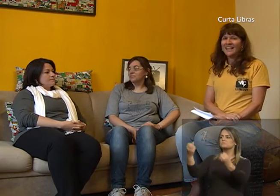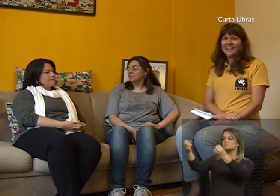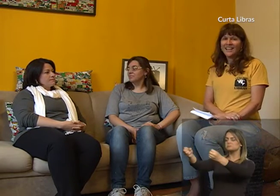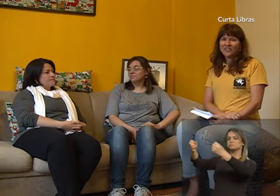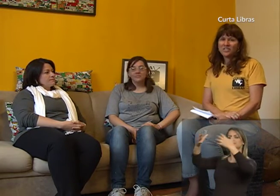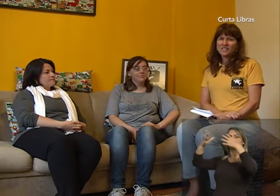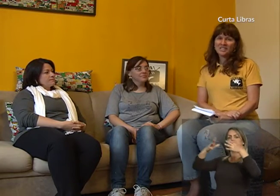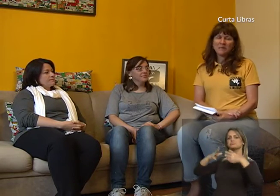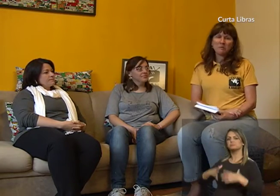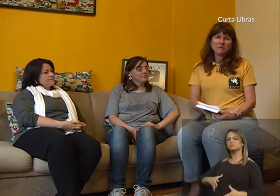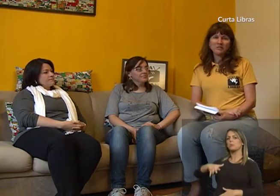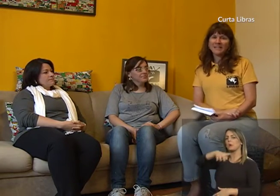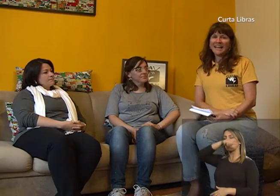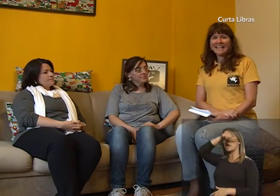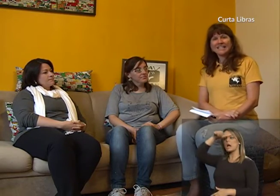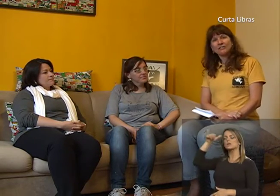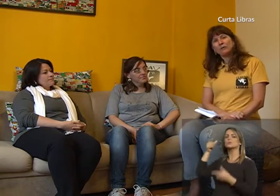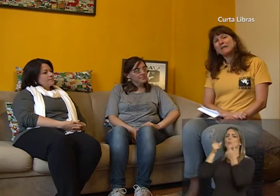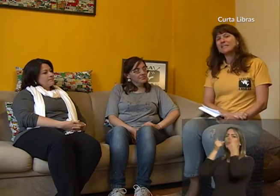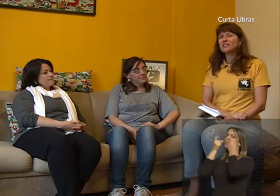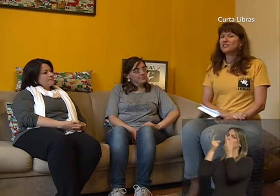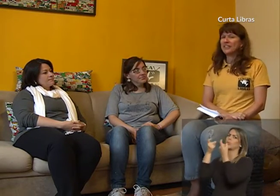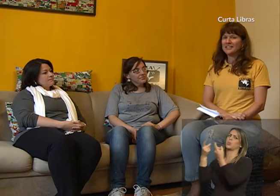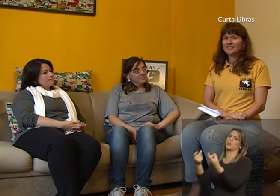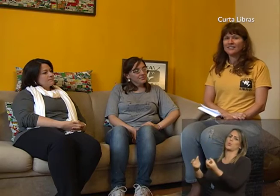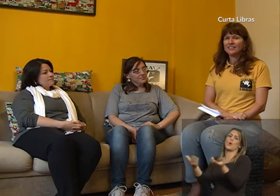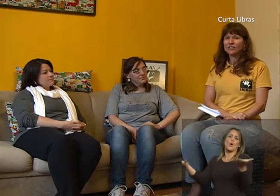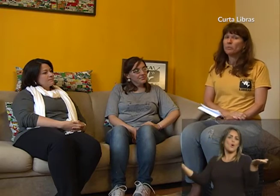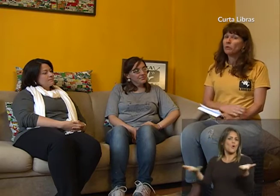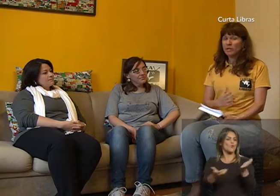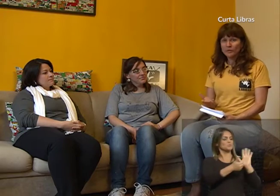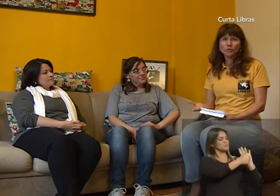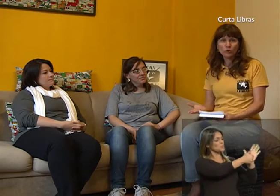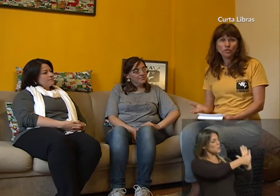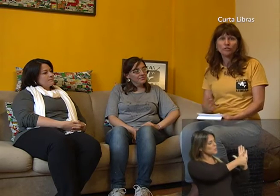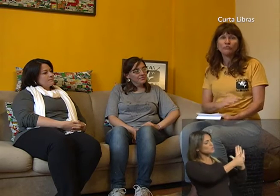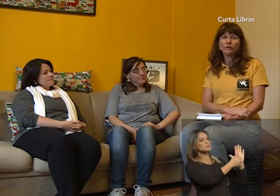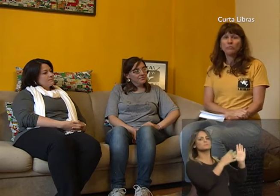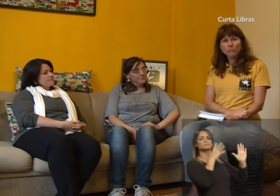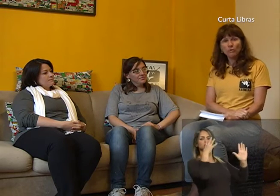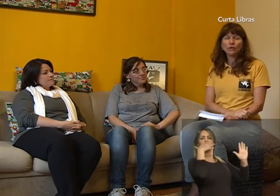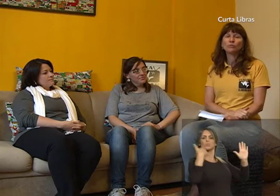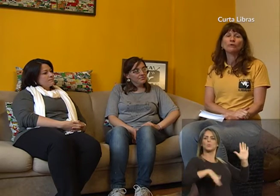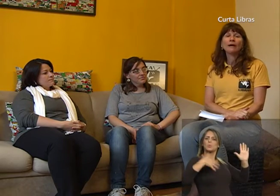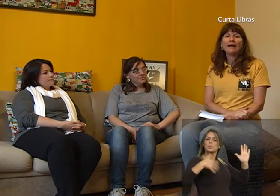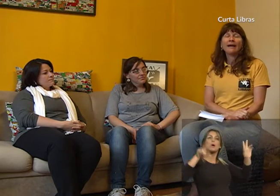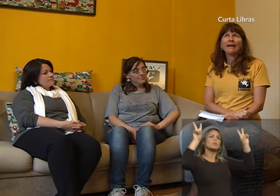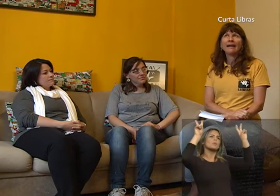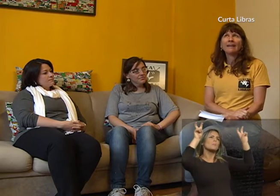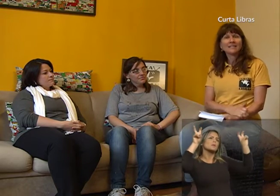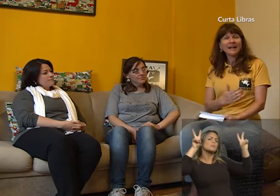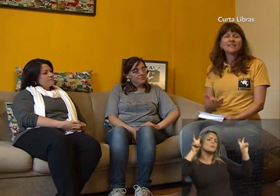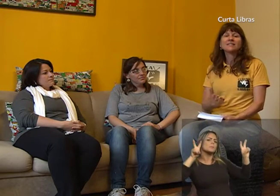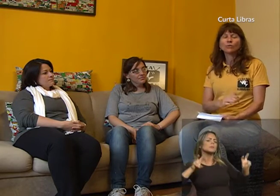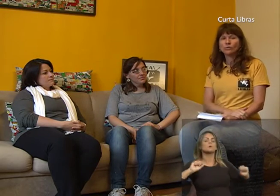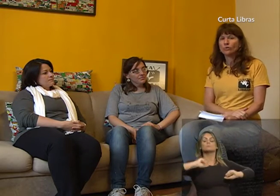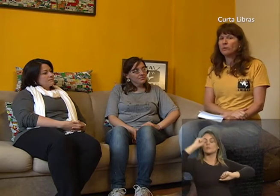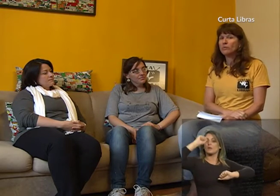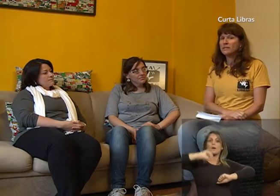Eu acho que esse depoimento da Carilissa foi bastante interessante. O programa de hoje foi muito esclarecedor sobre algumas